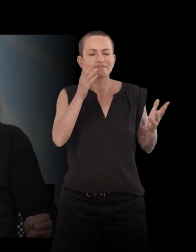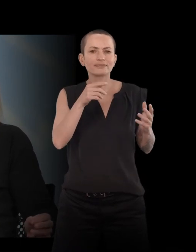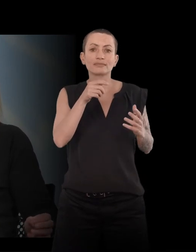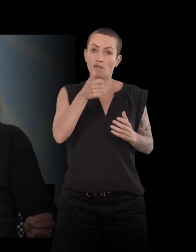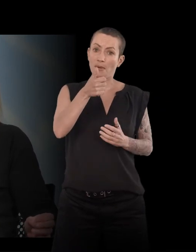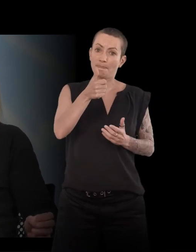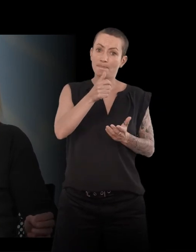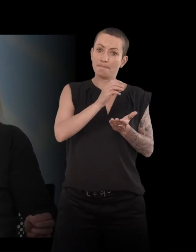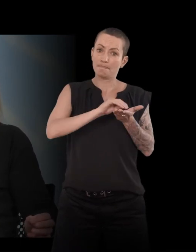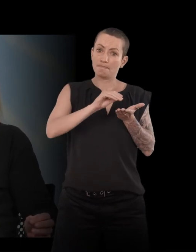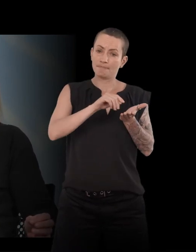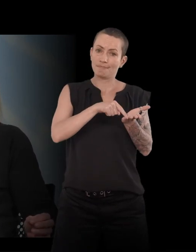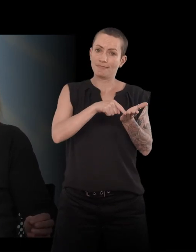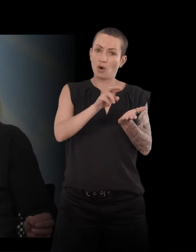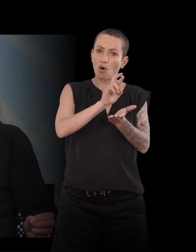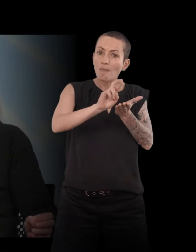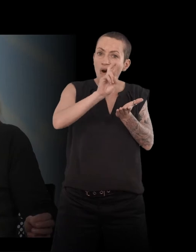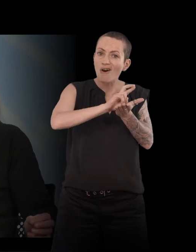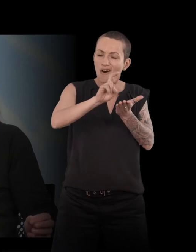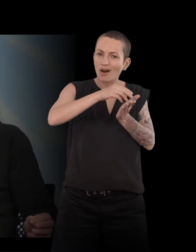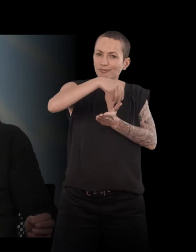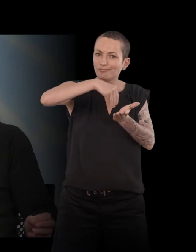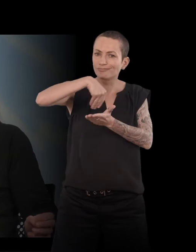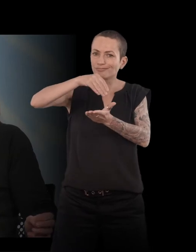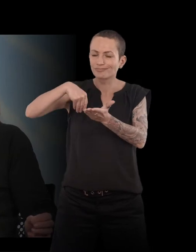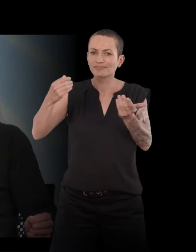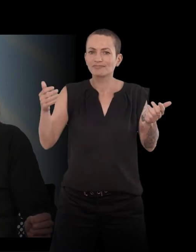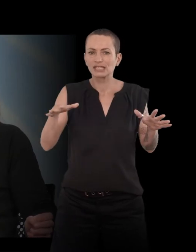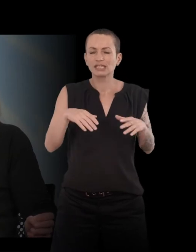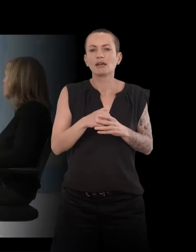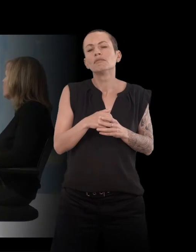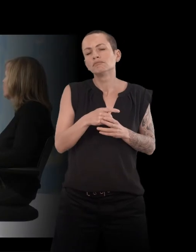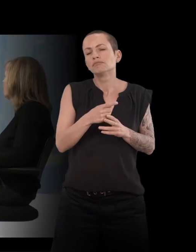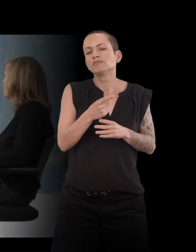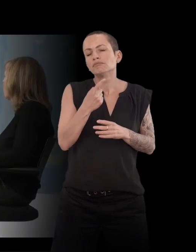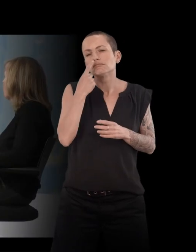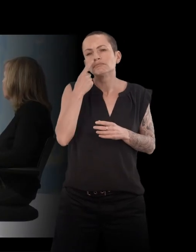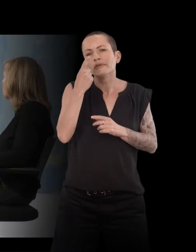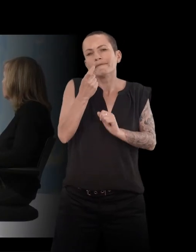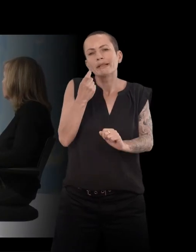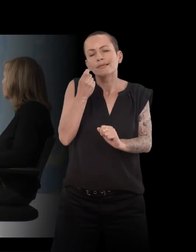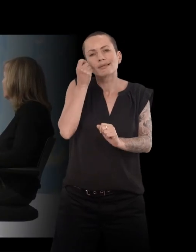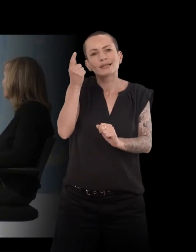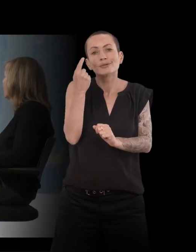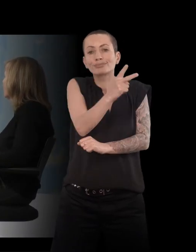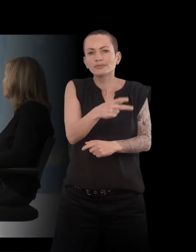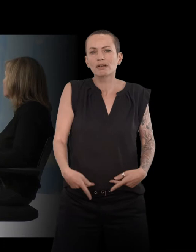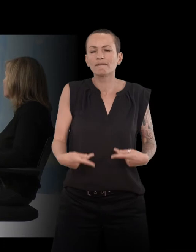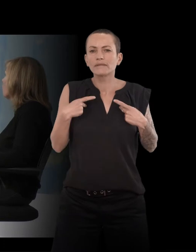qui sont largement inspirés de votre vie, en réalité. Pourquoi vous avez choisi le roman plutôt que, finalement, le